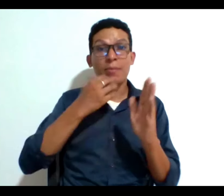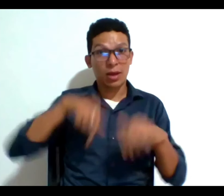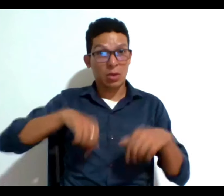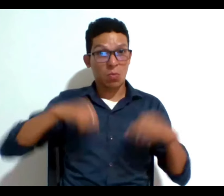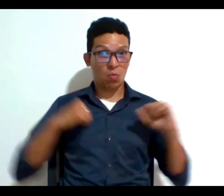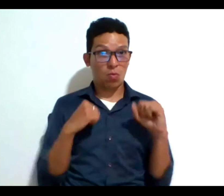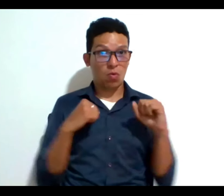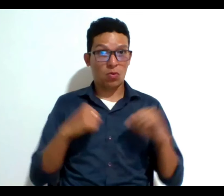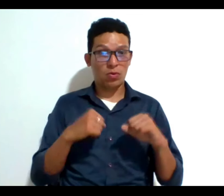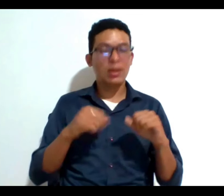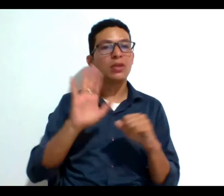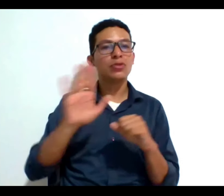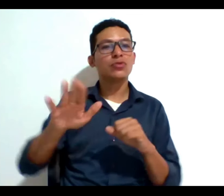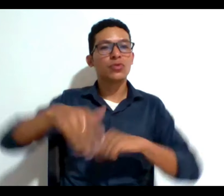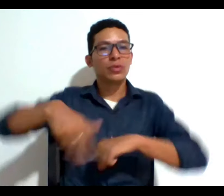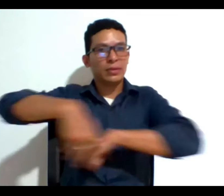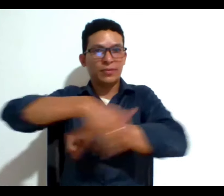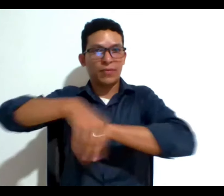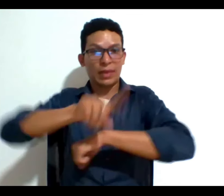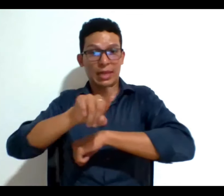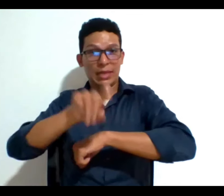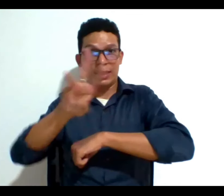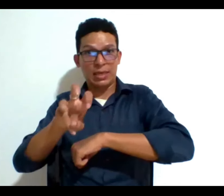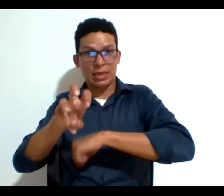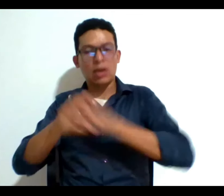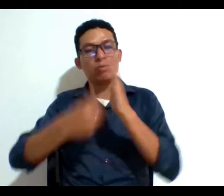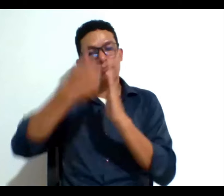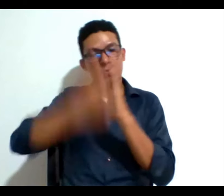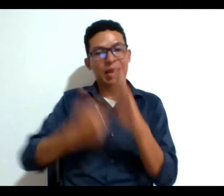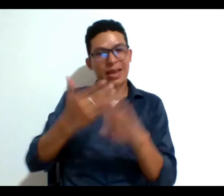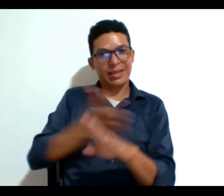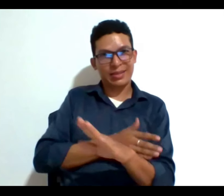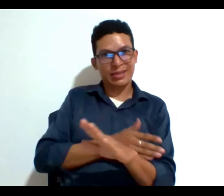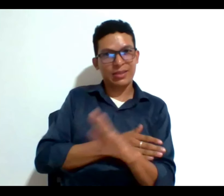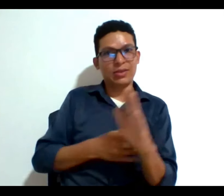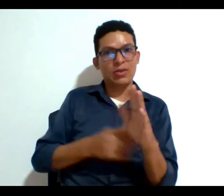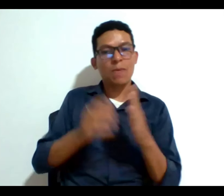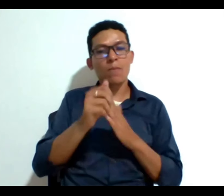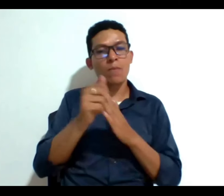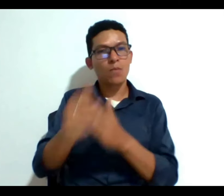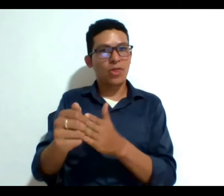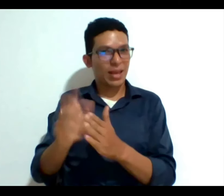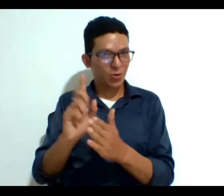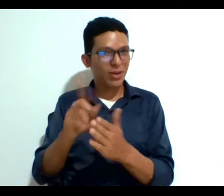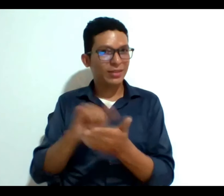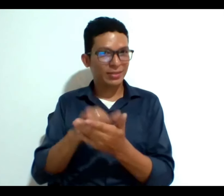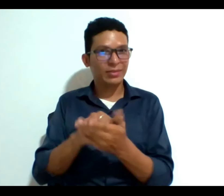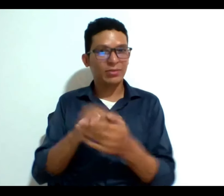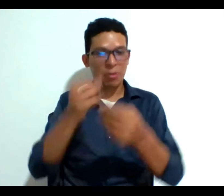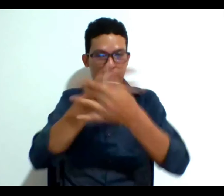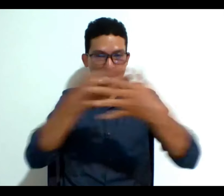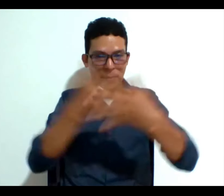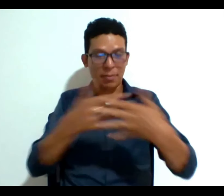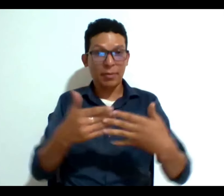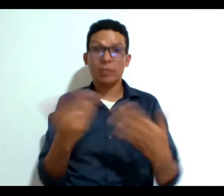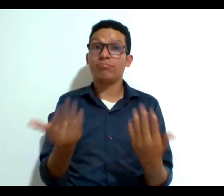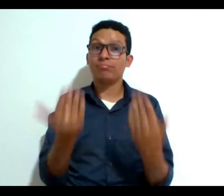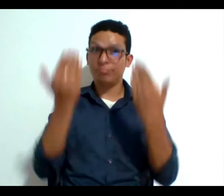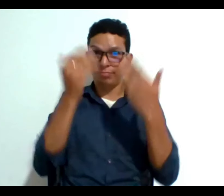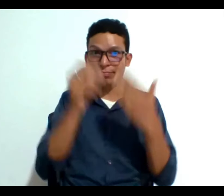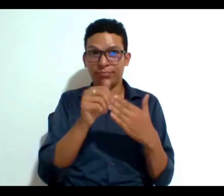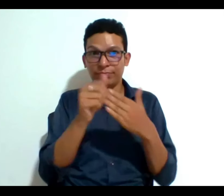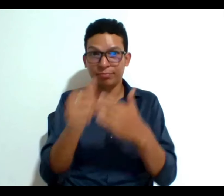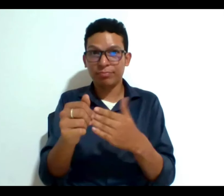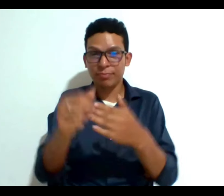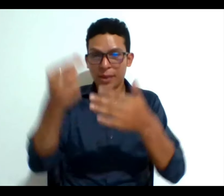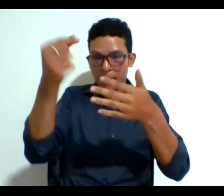68 tiene un documento de voluntad anticipada un modelo de documento de voluntad anticipada que es súper útil que te va guiando por lo que